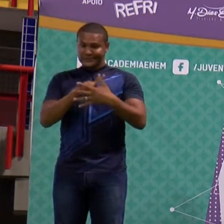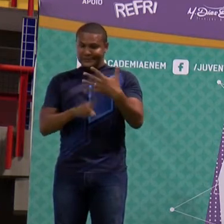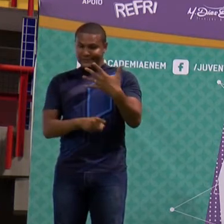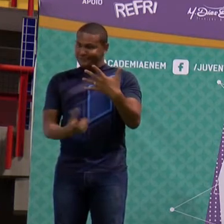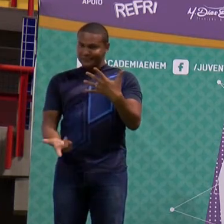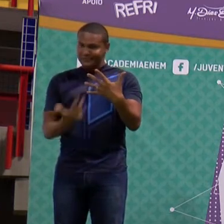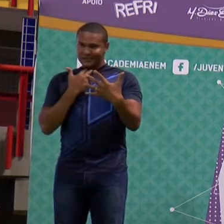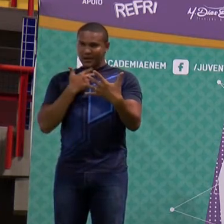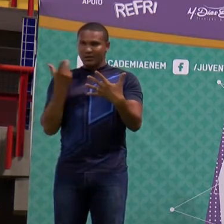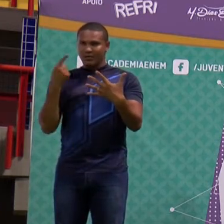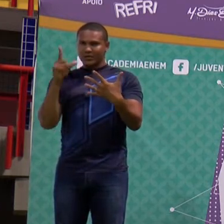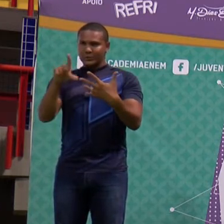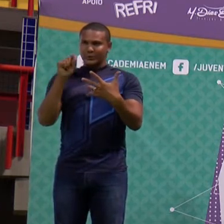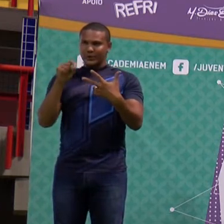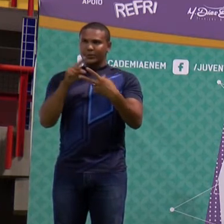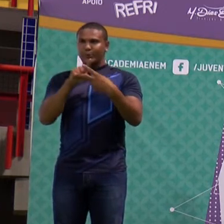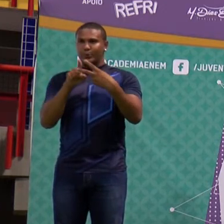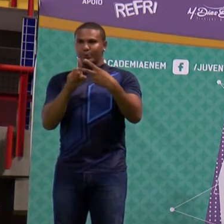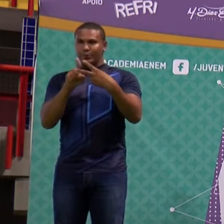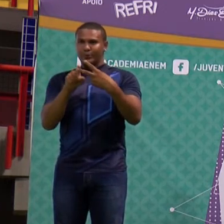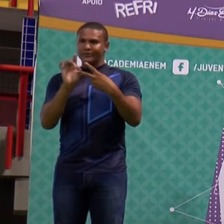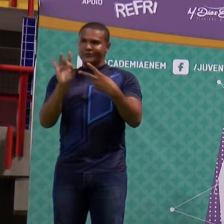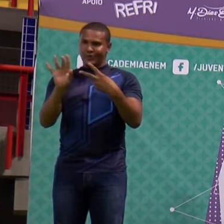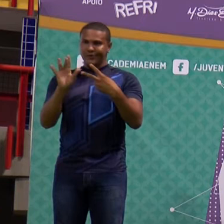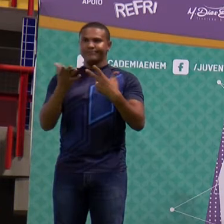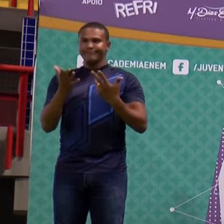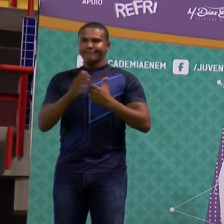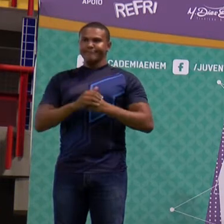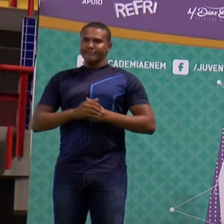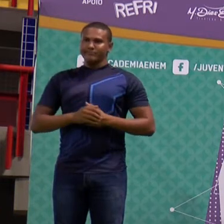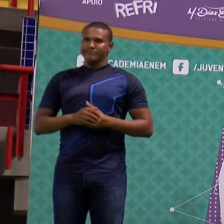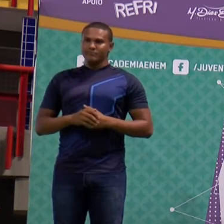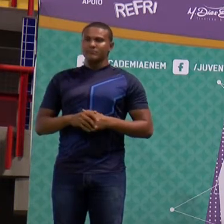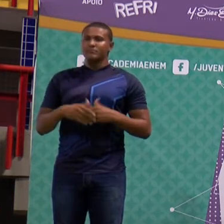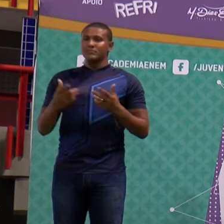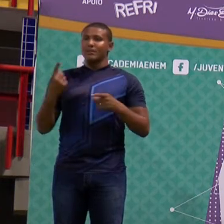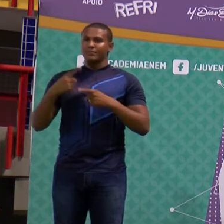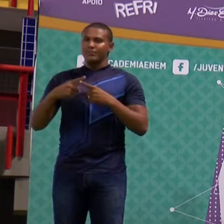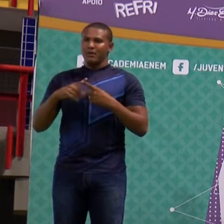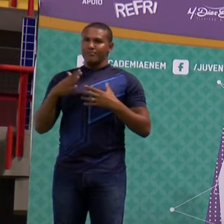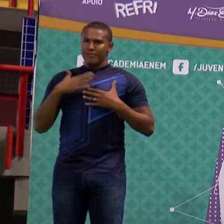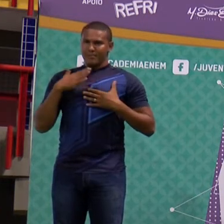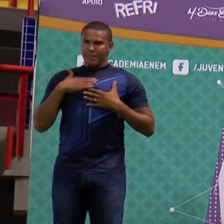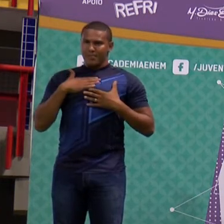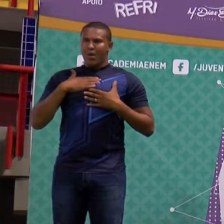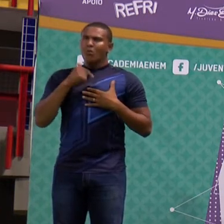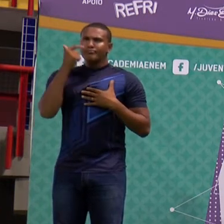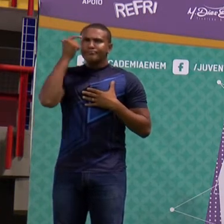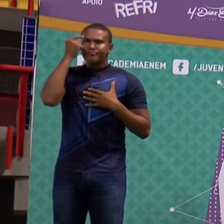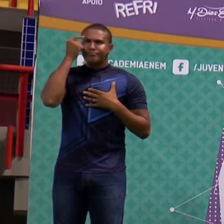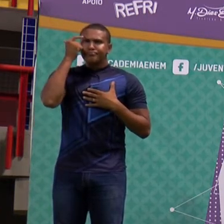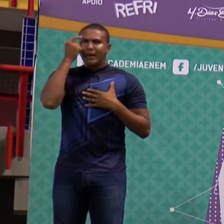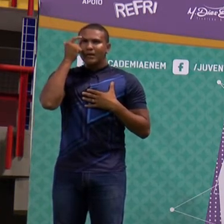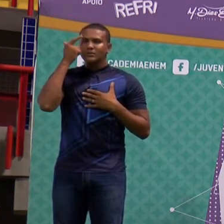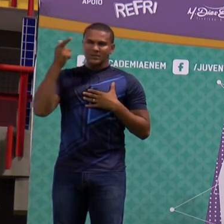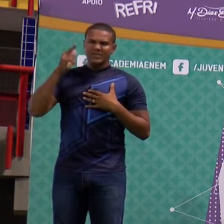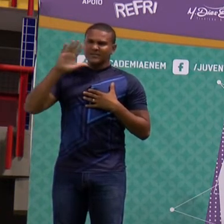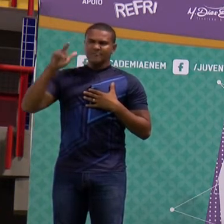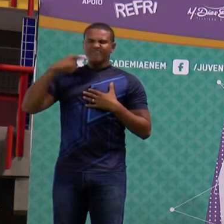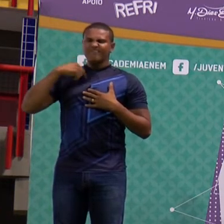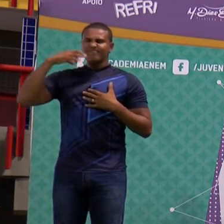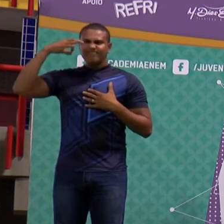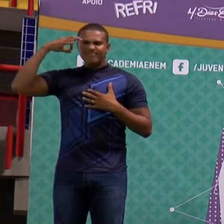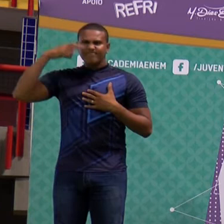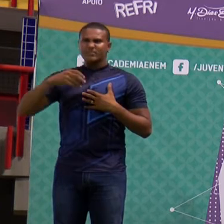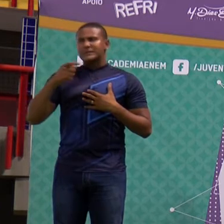Então eu vou escolher duas questões aqui, que são questões que, ao meu humilde entender, são questões que podem aparecer